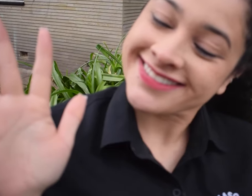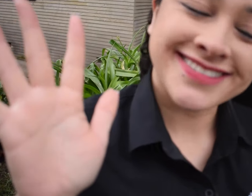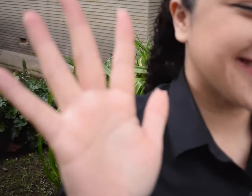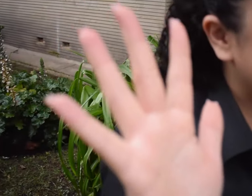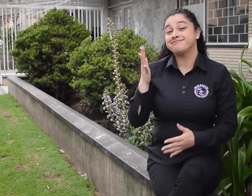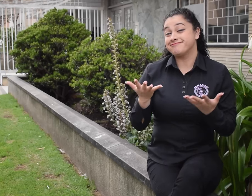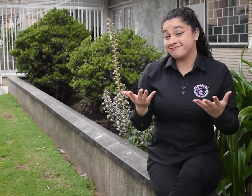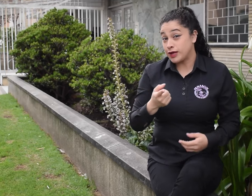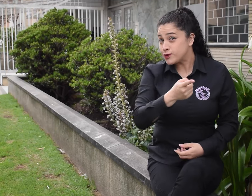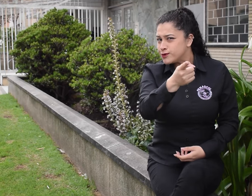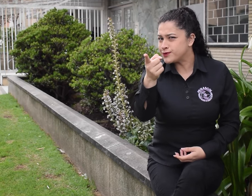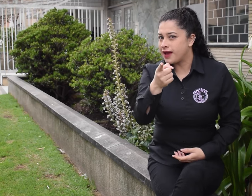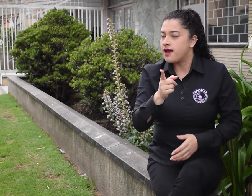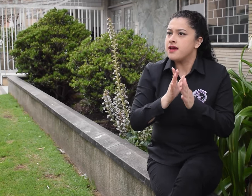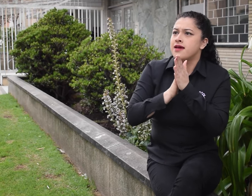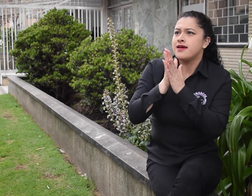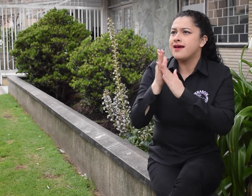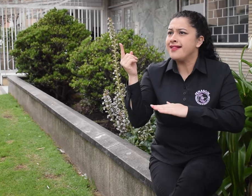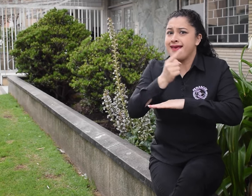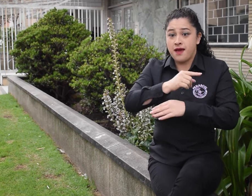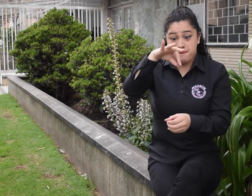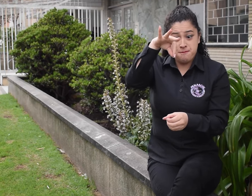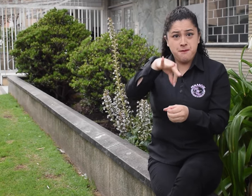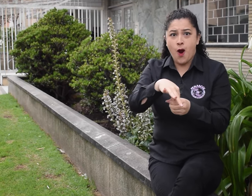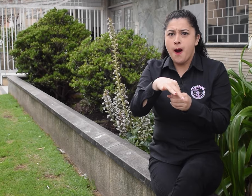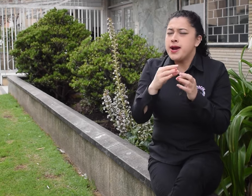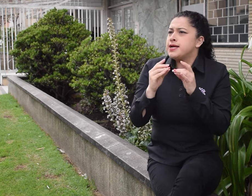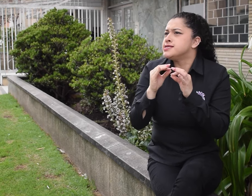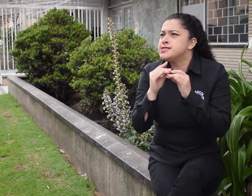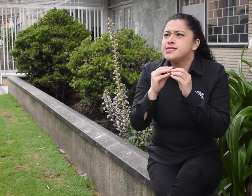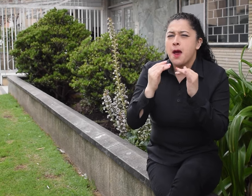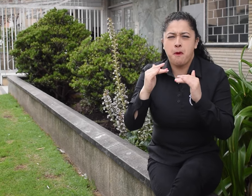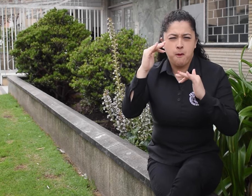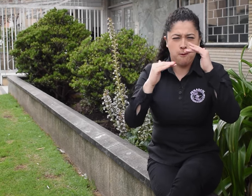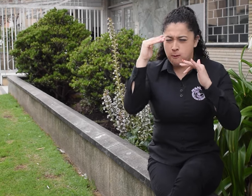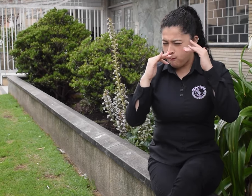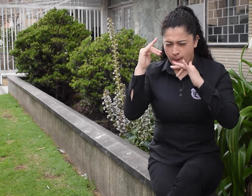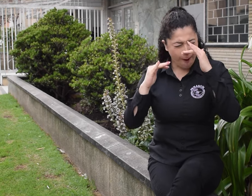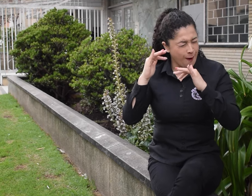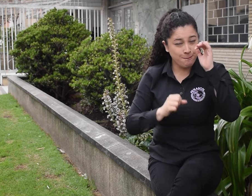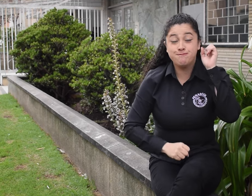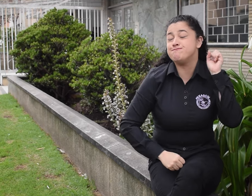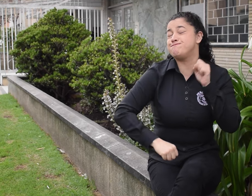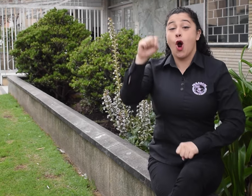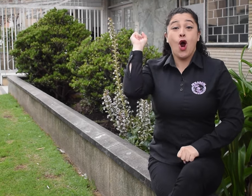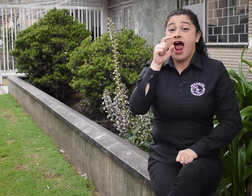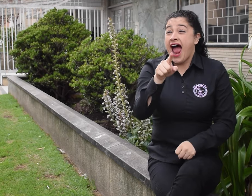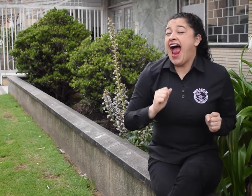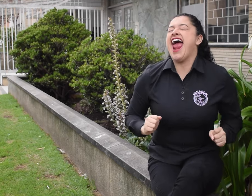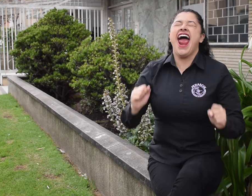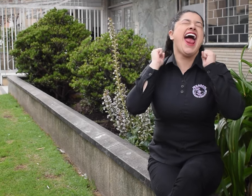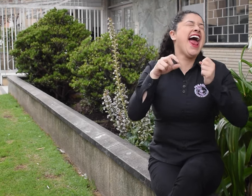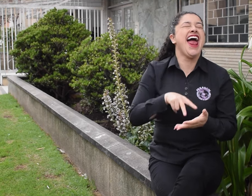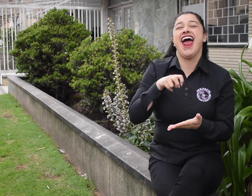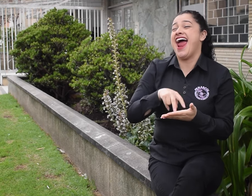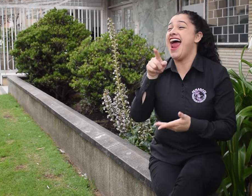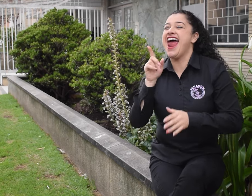5. Y cuando terminen las elecciones y se haga el conteo y declaren los ganadores, ¿vamos a